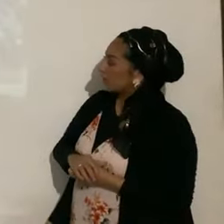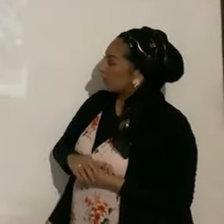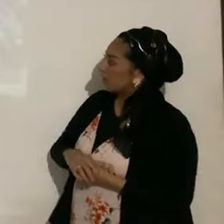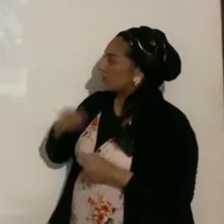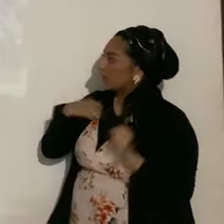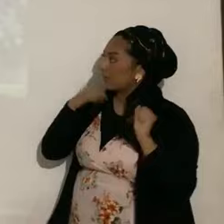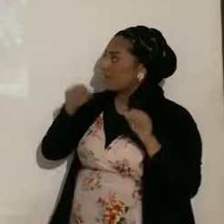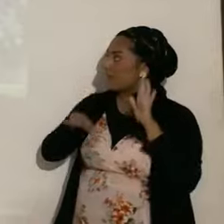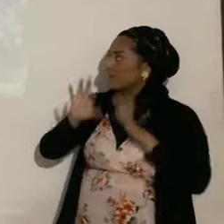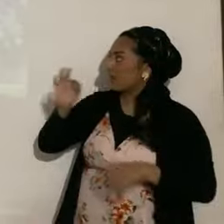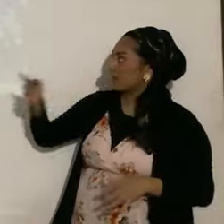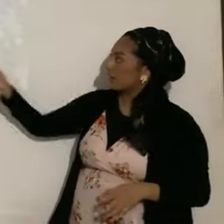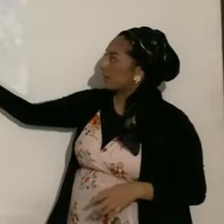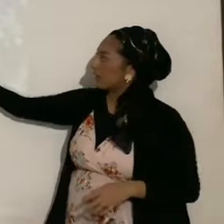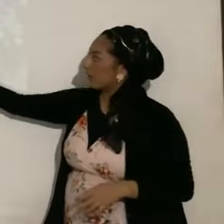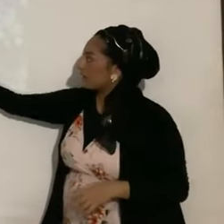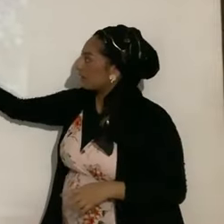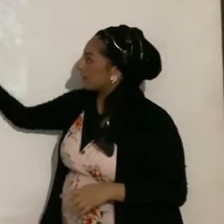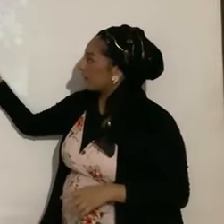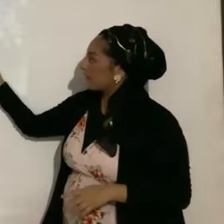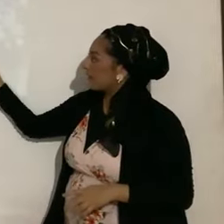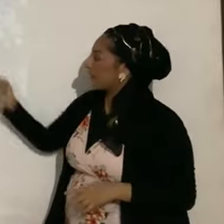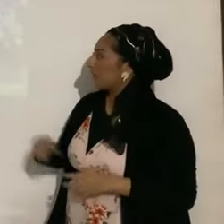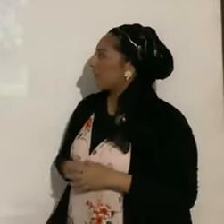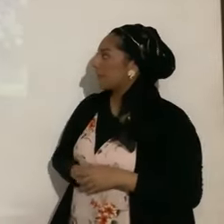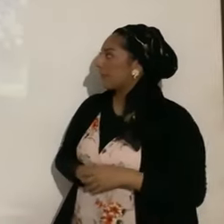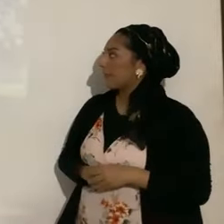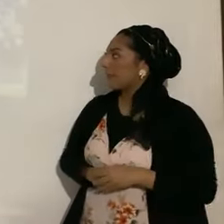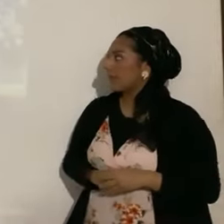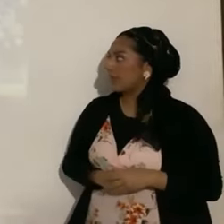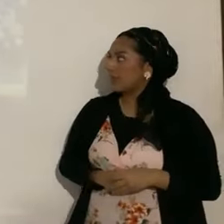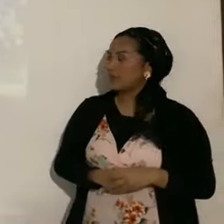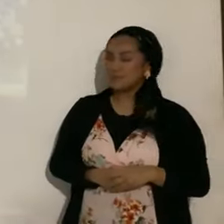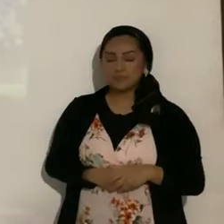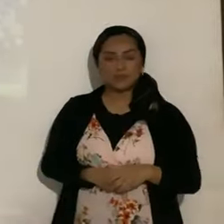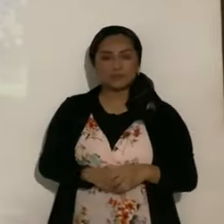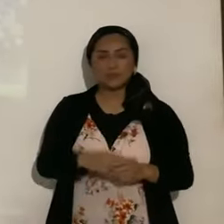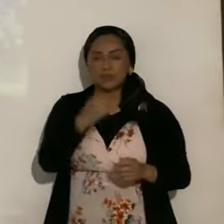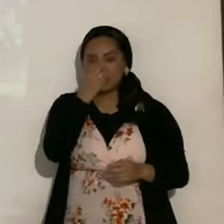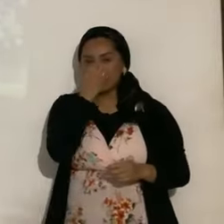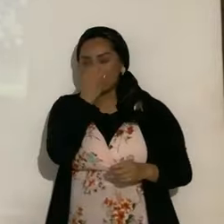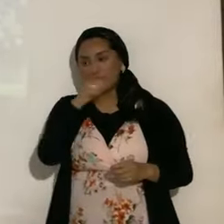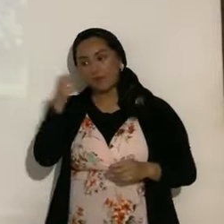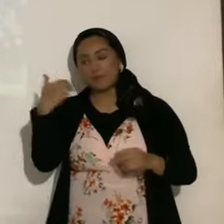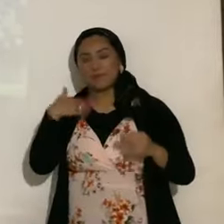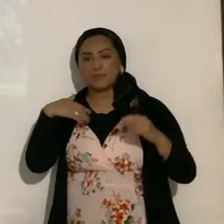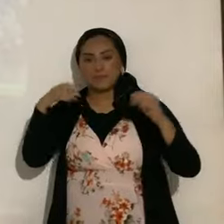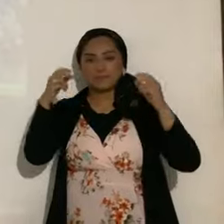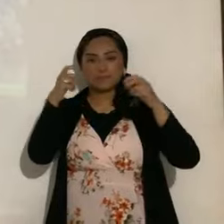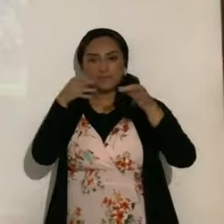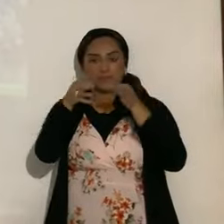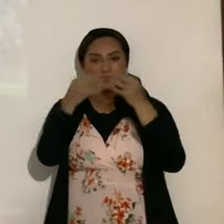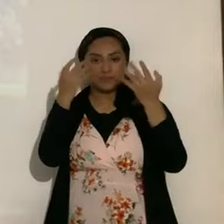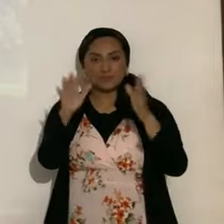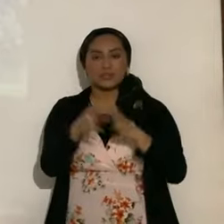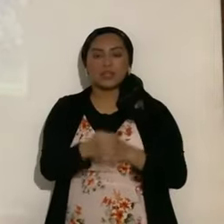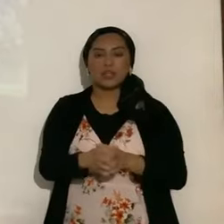del Sol, el carnero. Habrá un tope, como lo ministrado en otros eclipses, habrá un tope, para la